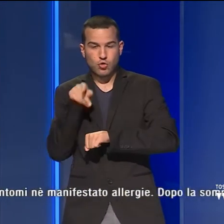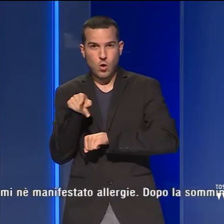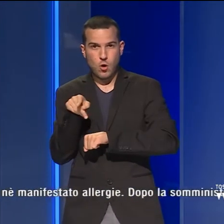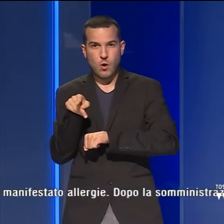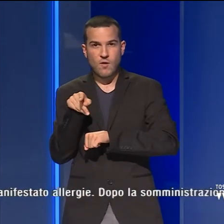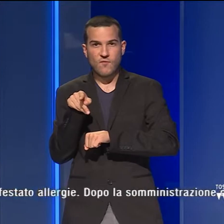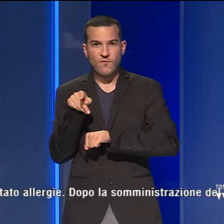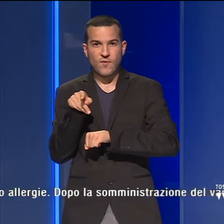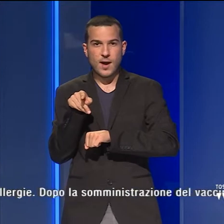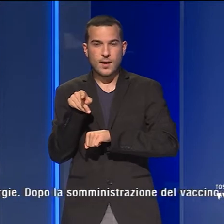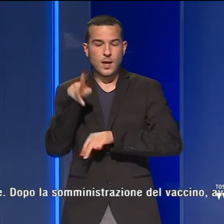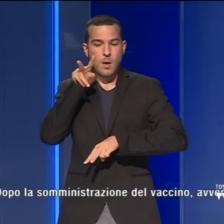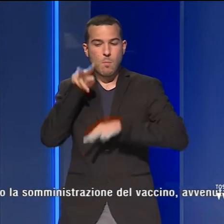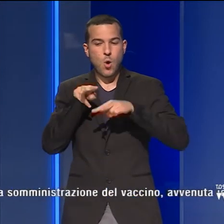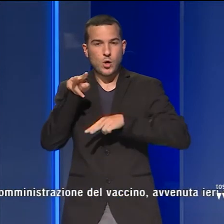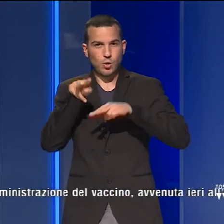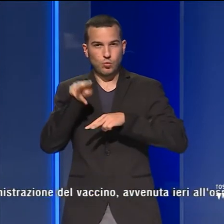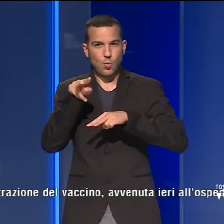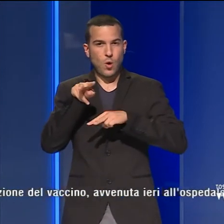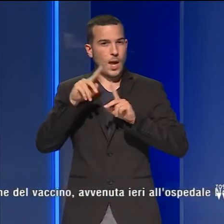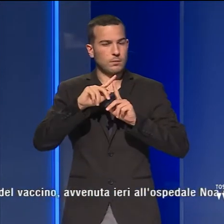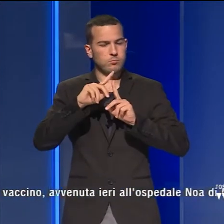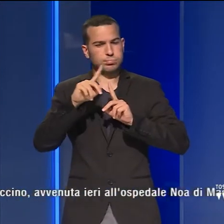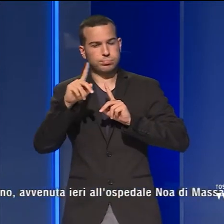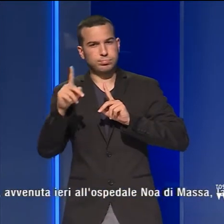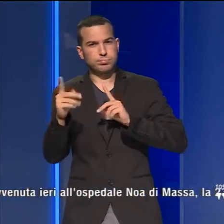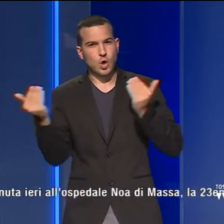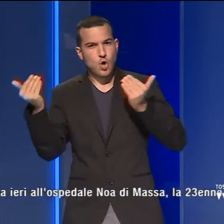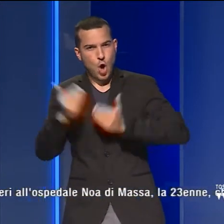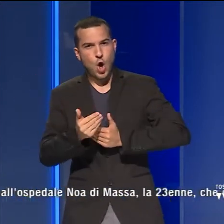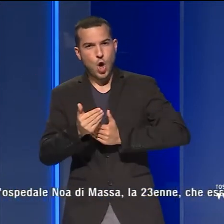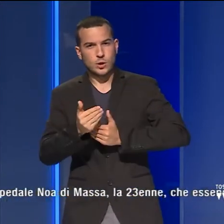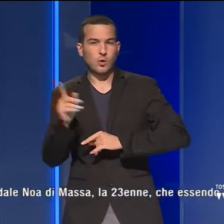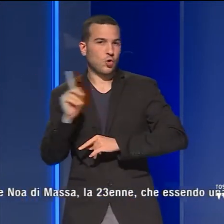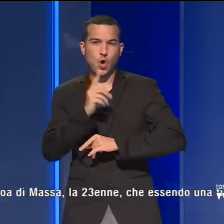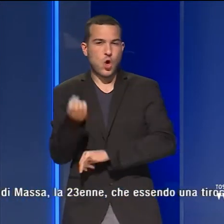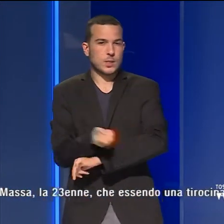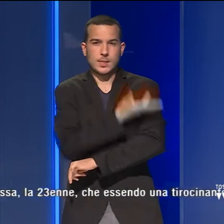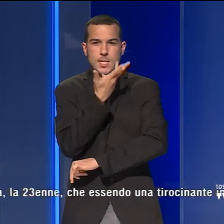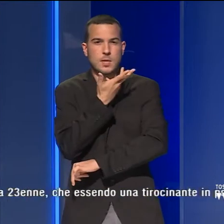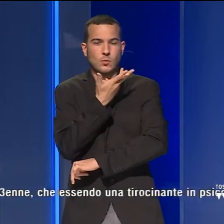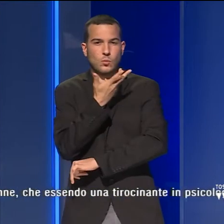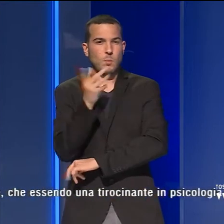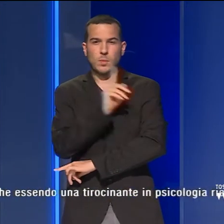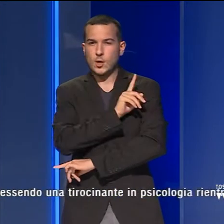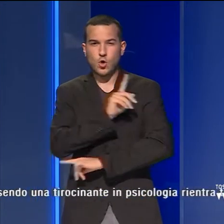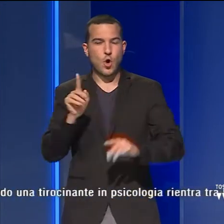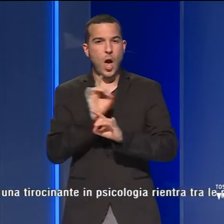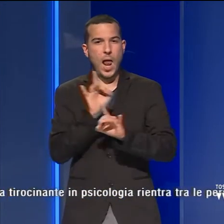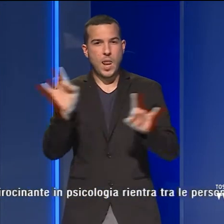è rimasta monitorata tutta la notte, non ha avuto sintomi né manifestato